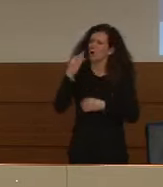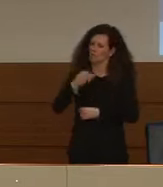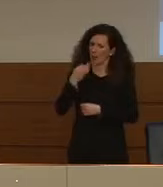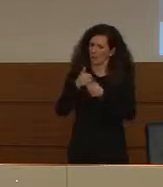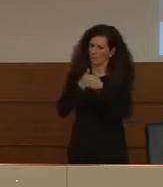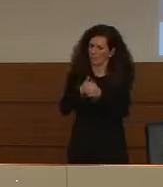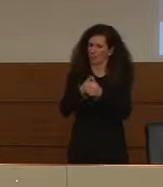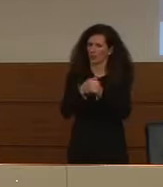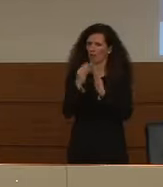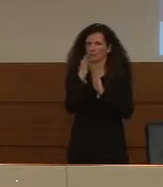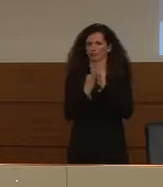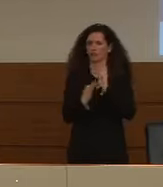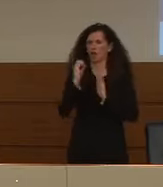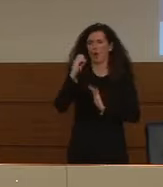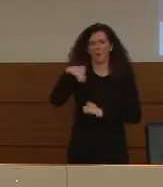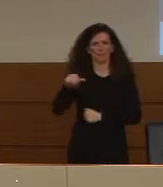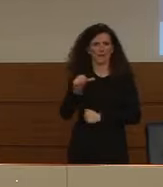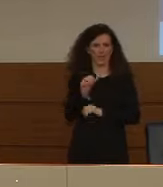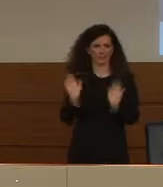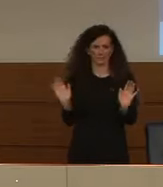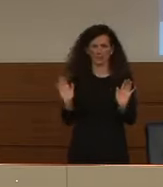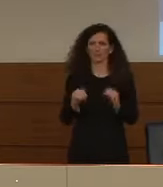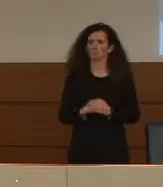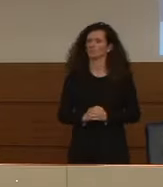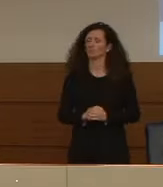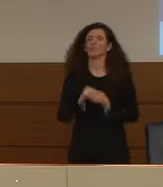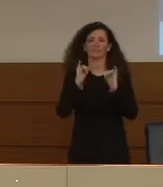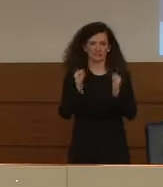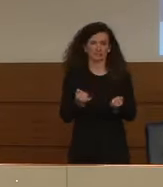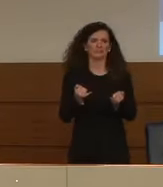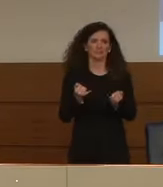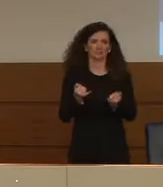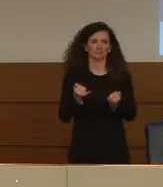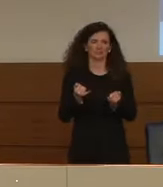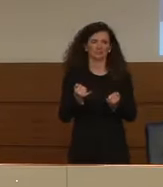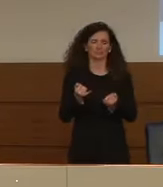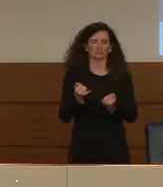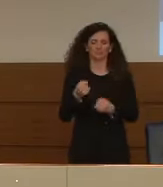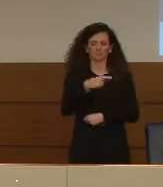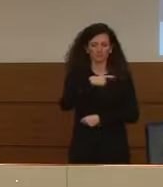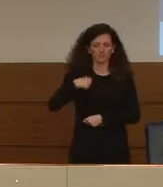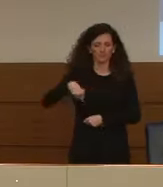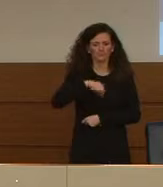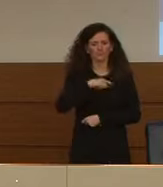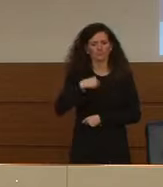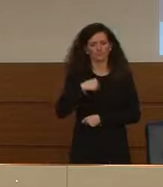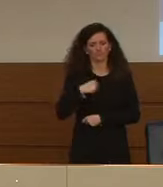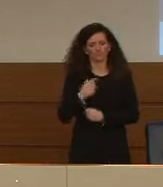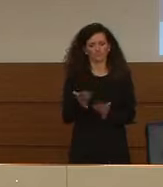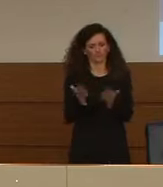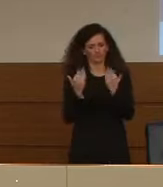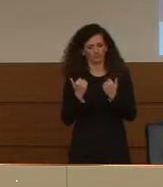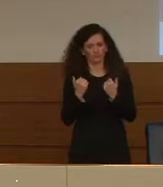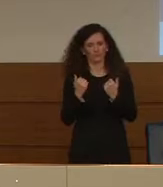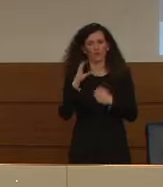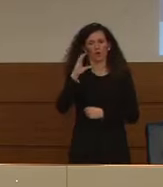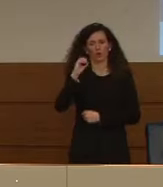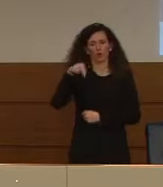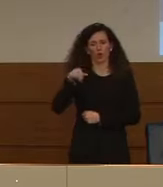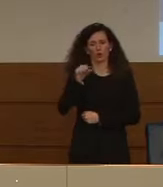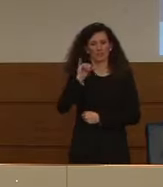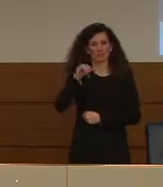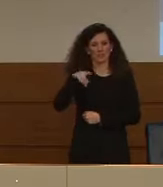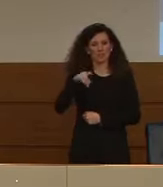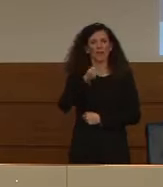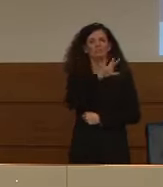naturalmente. Sì, abbiamo acquistato per il tramite di CONSIP 390